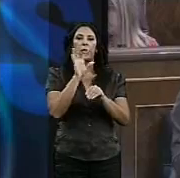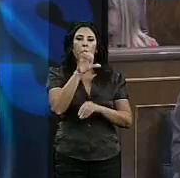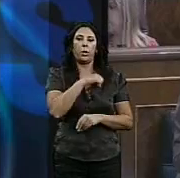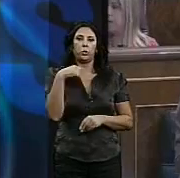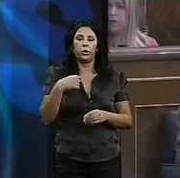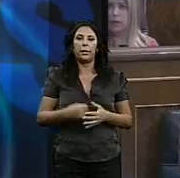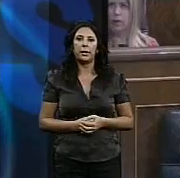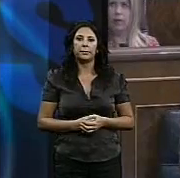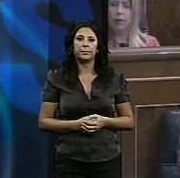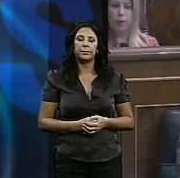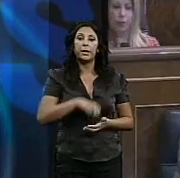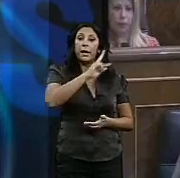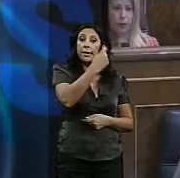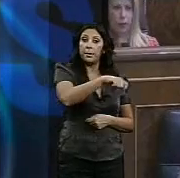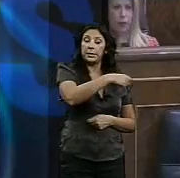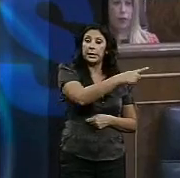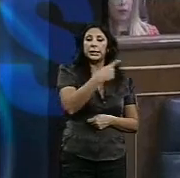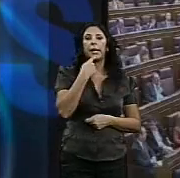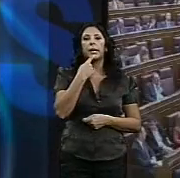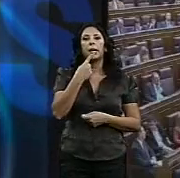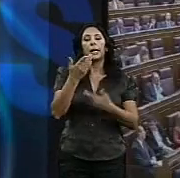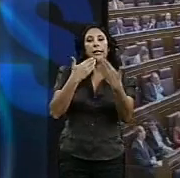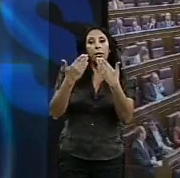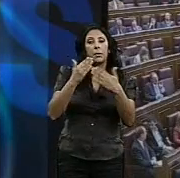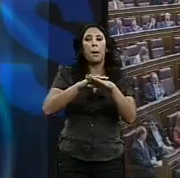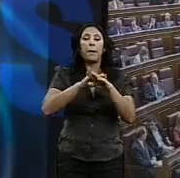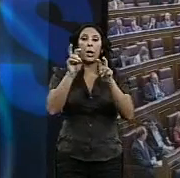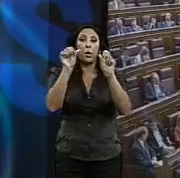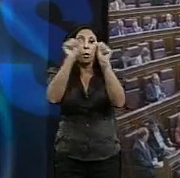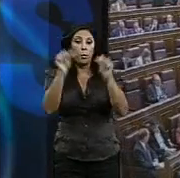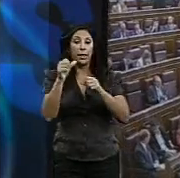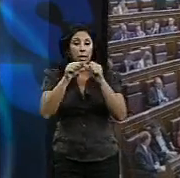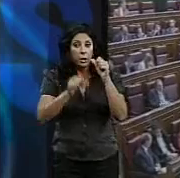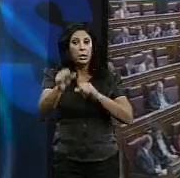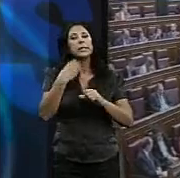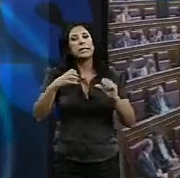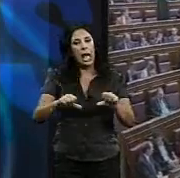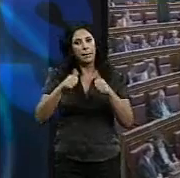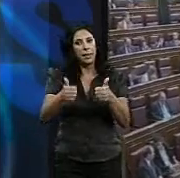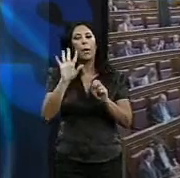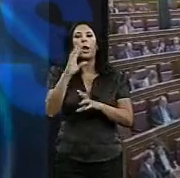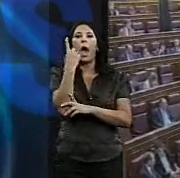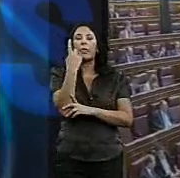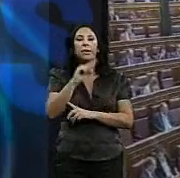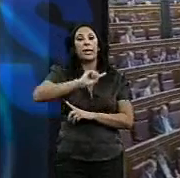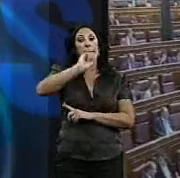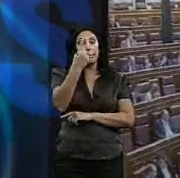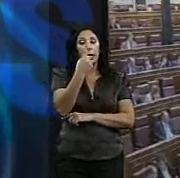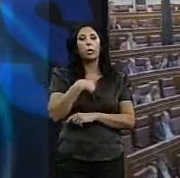vicepresidenta apuntaba que las conversaciones para llevar a cabo el nuevo modelo ya han comenzado pero que es necesario primero la distribución de las